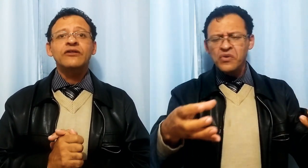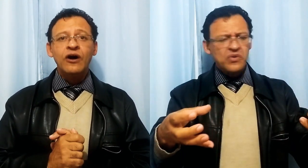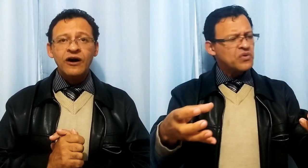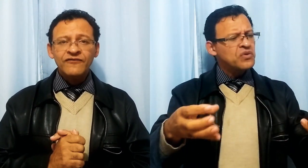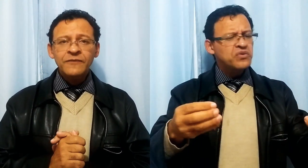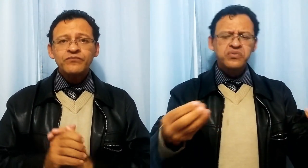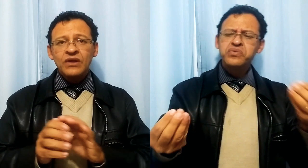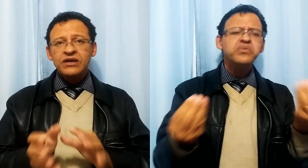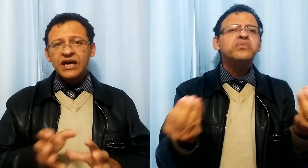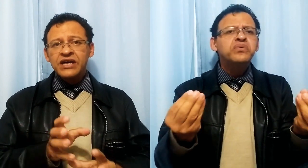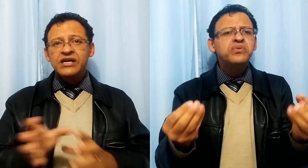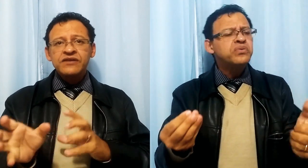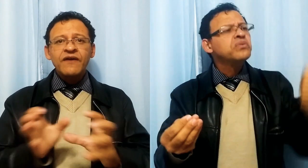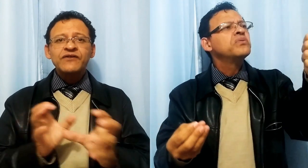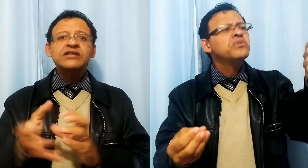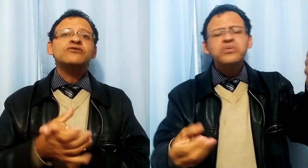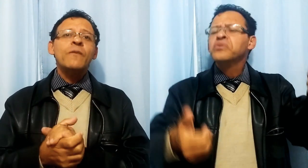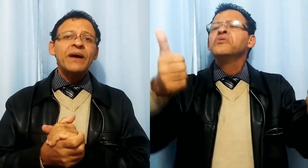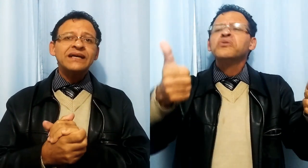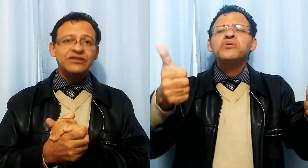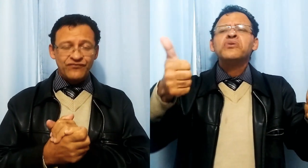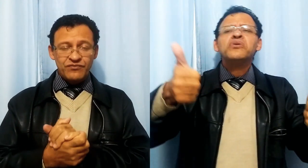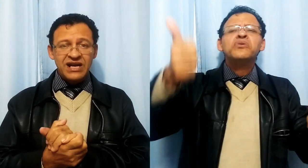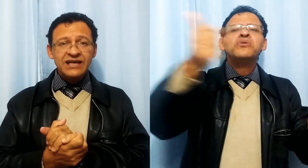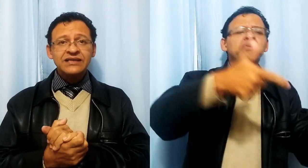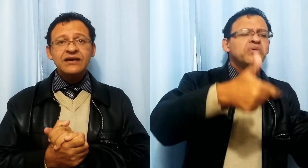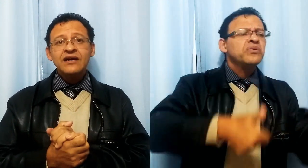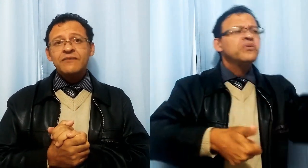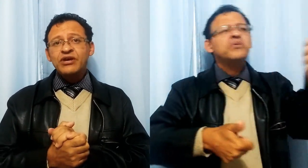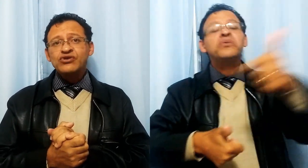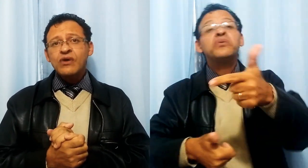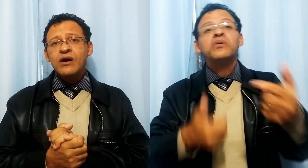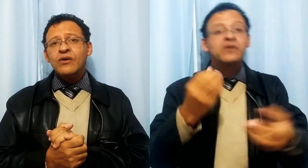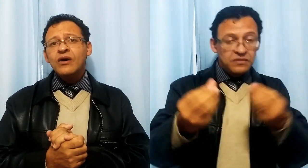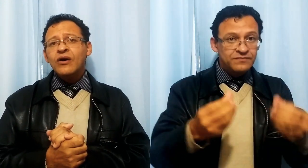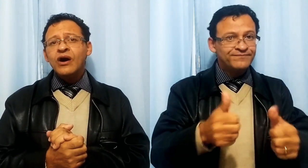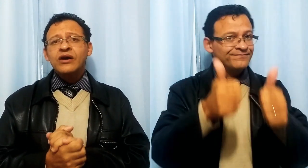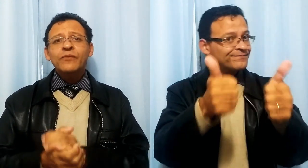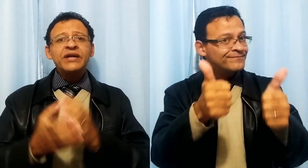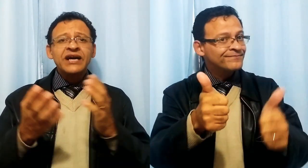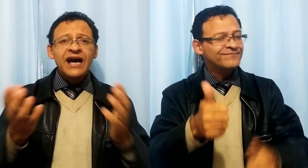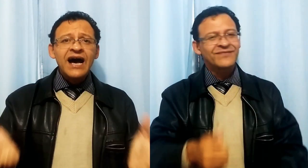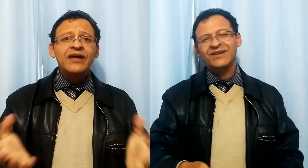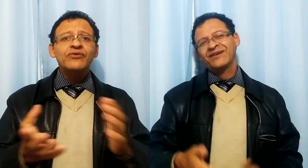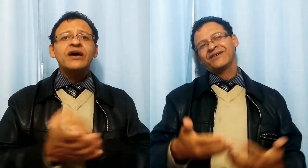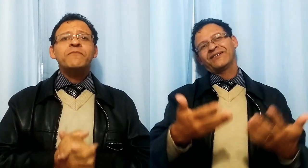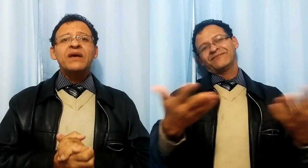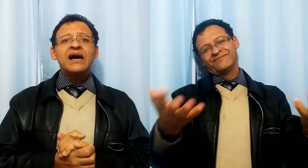nova, e aí a gente vai fazer esse comparativo, beleza? Pessoal, olha, obrigado aí pela